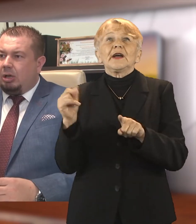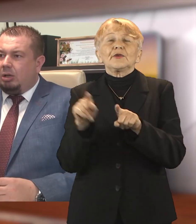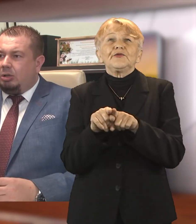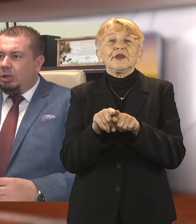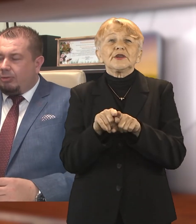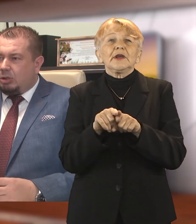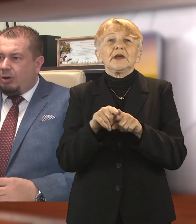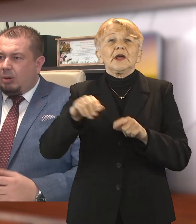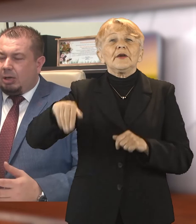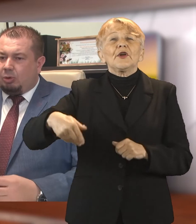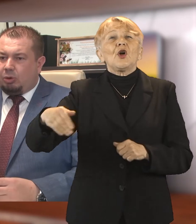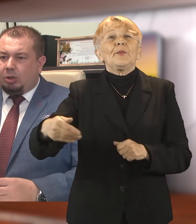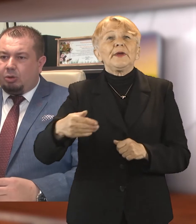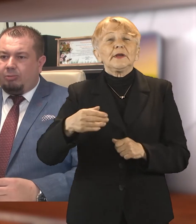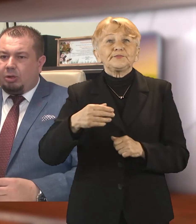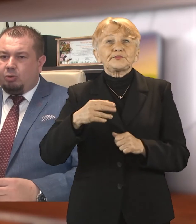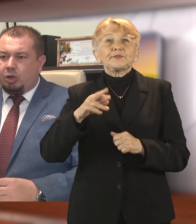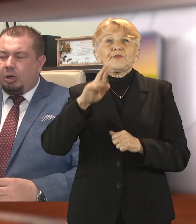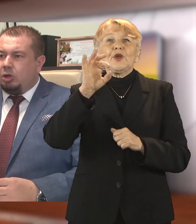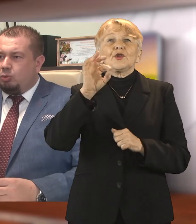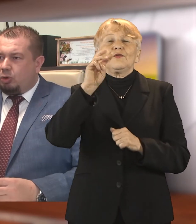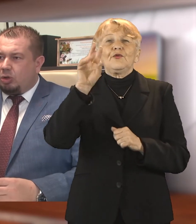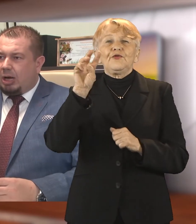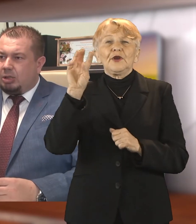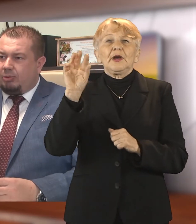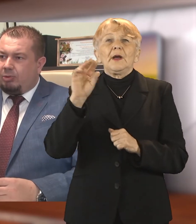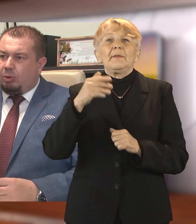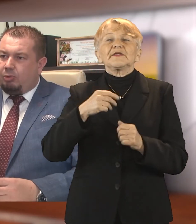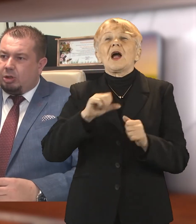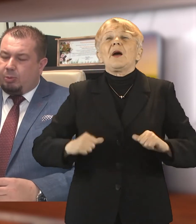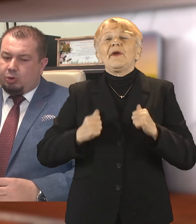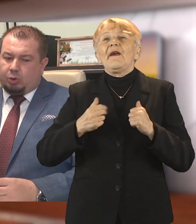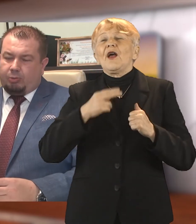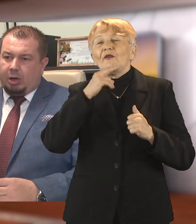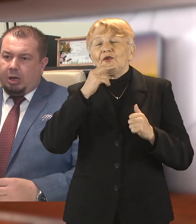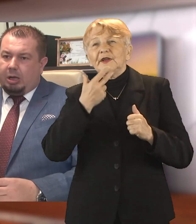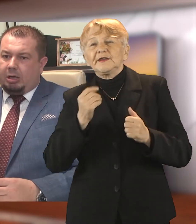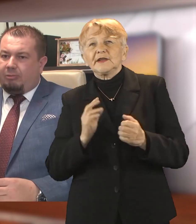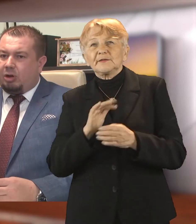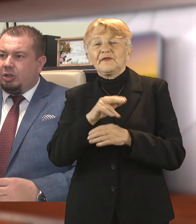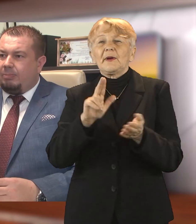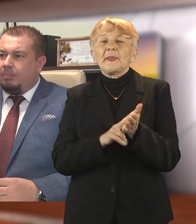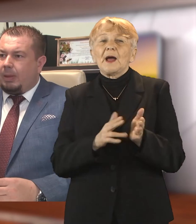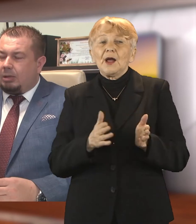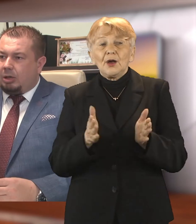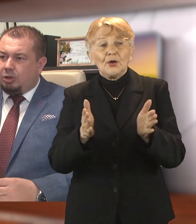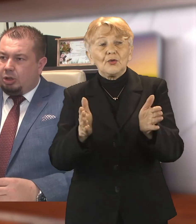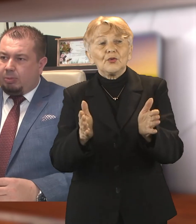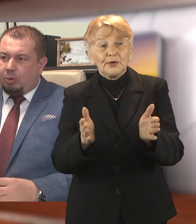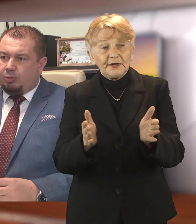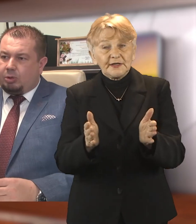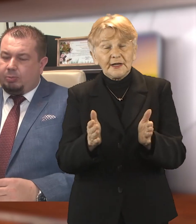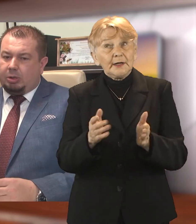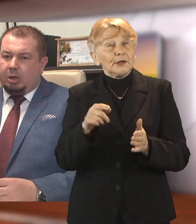tym idzie nie dewastowała nam drogi. Te drogi wtedy dłużej służą mieszkańcom, więc w tym roku również sporo środków na właśnie takie